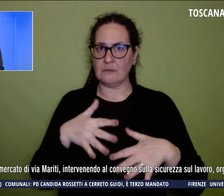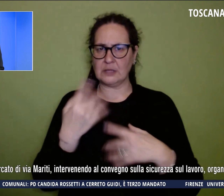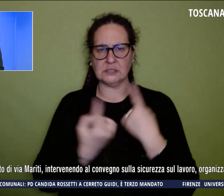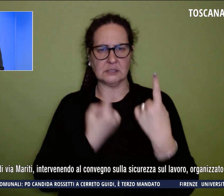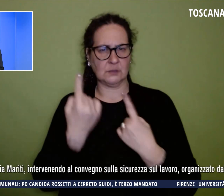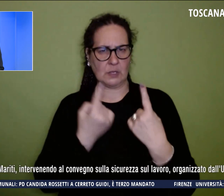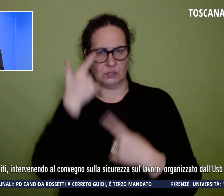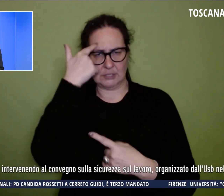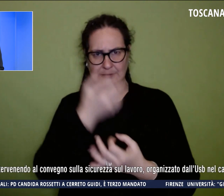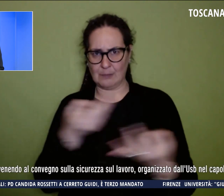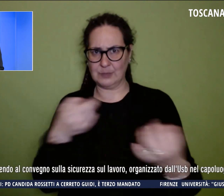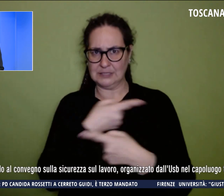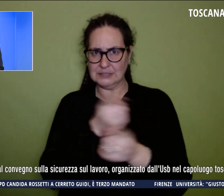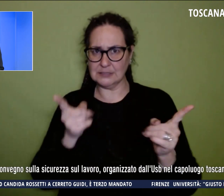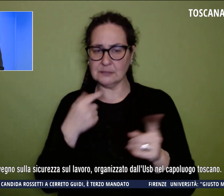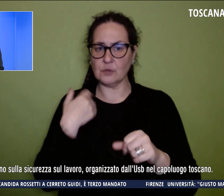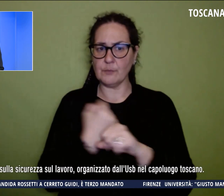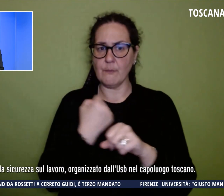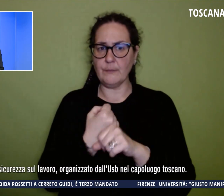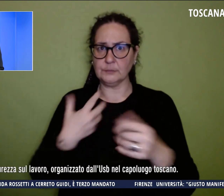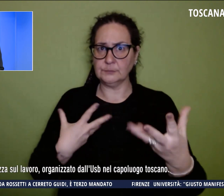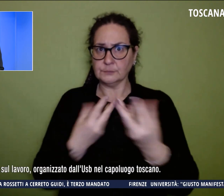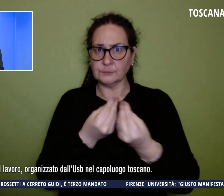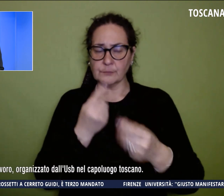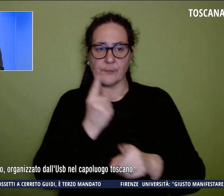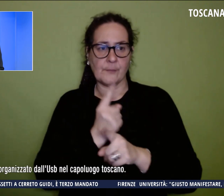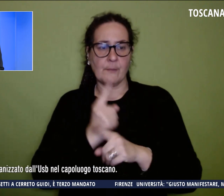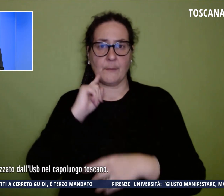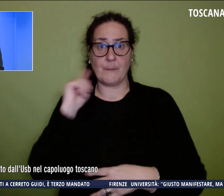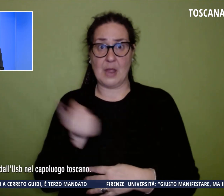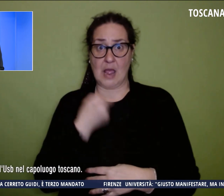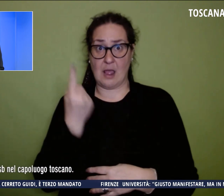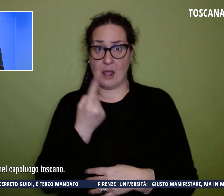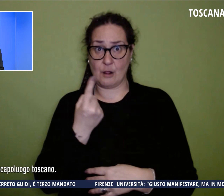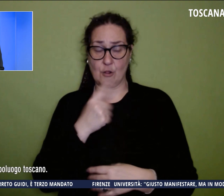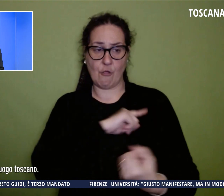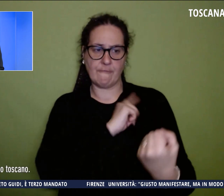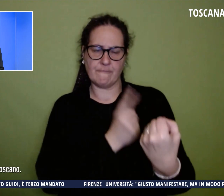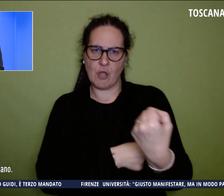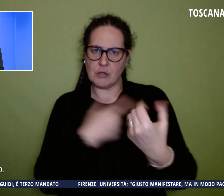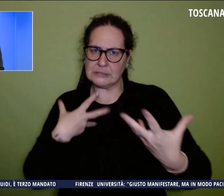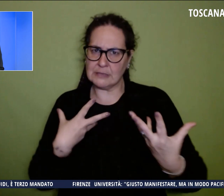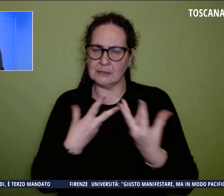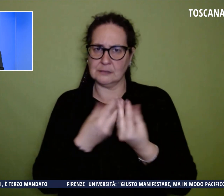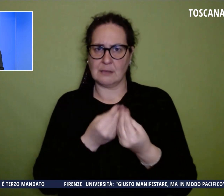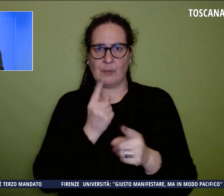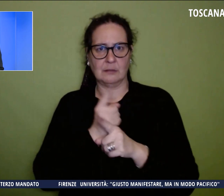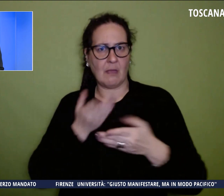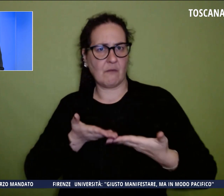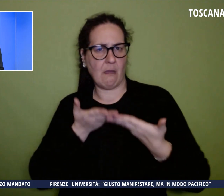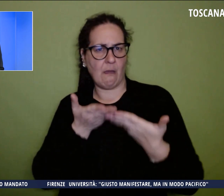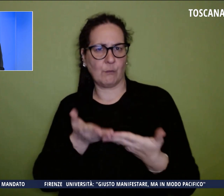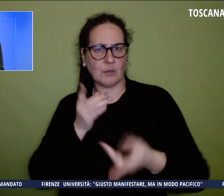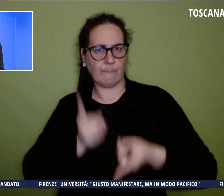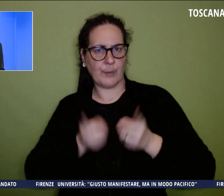Dobbiamo lavorare insieme per migliorare, dobbiamo unire le forze che abbiamo a aiutare la politica perché è condizionata dal